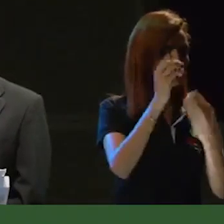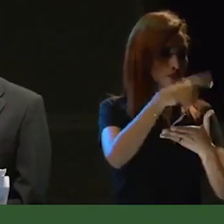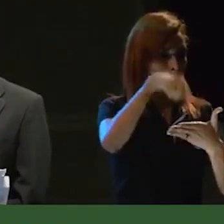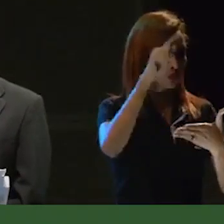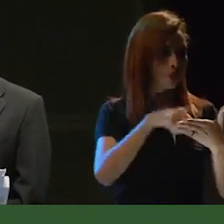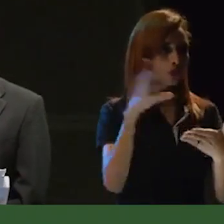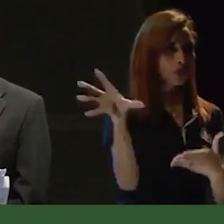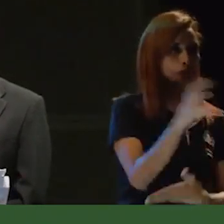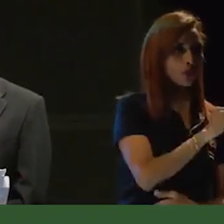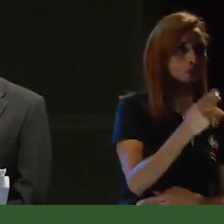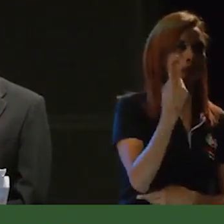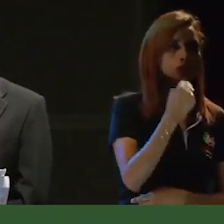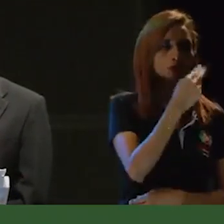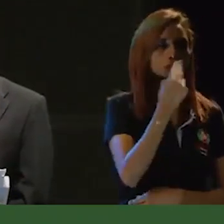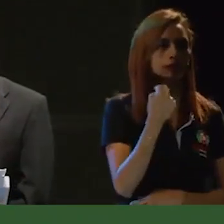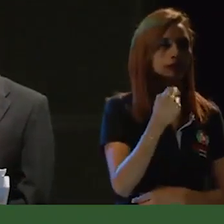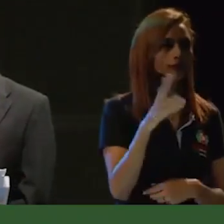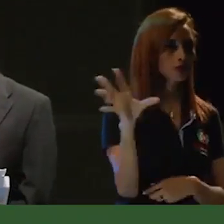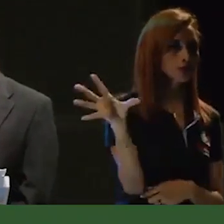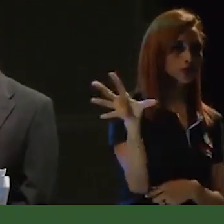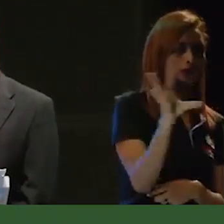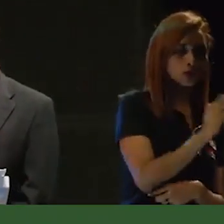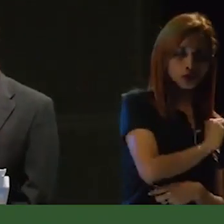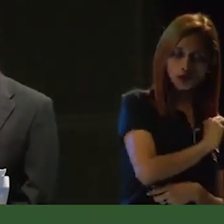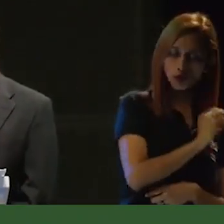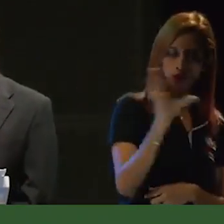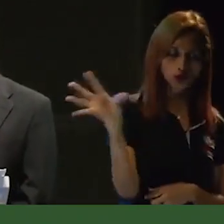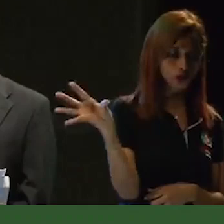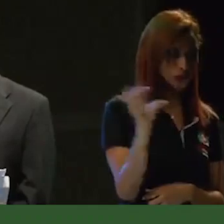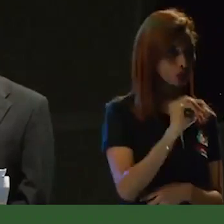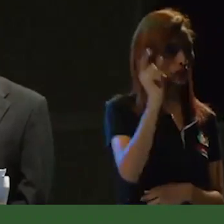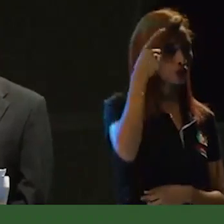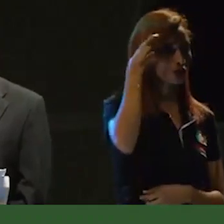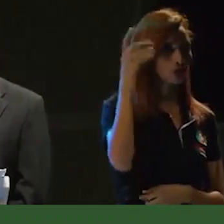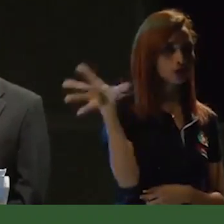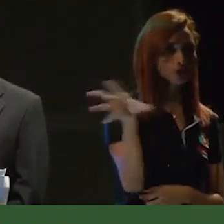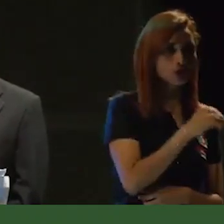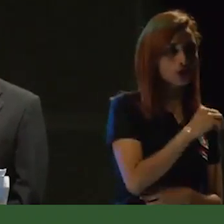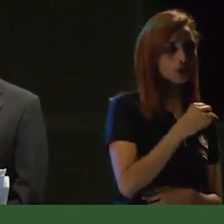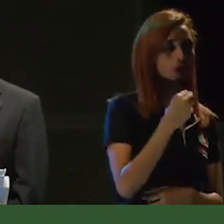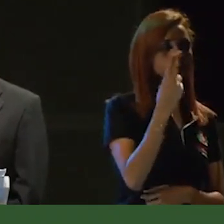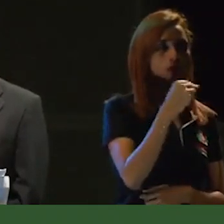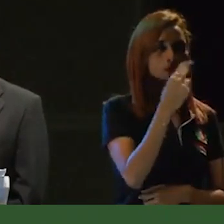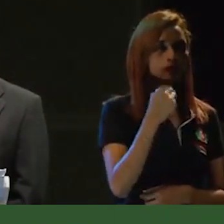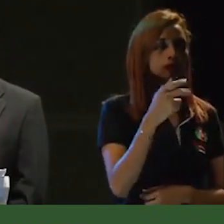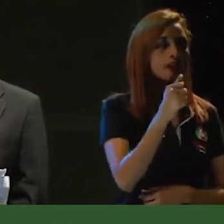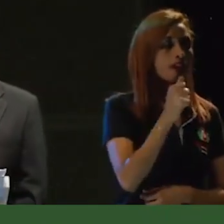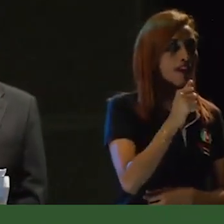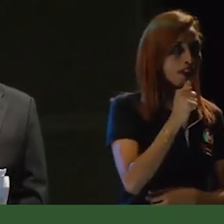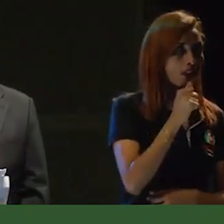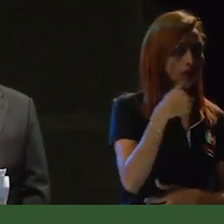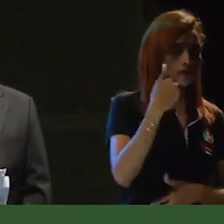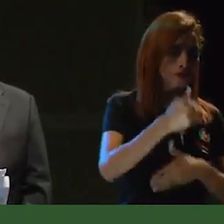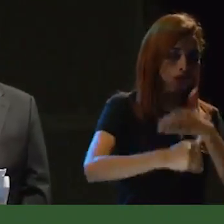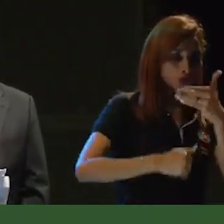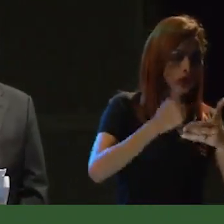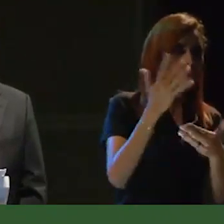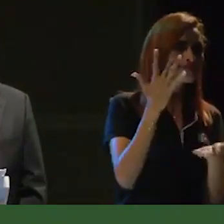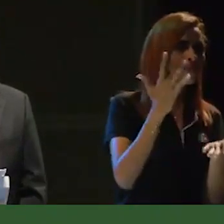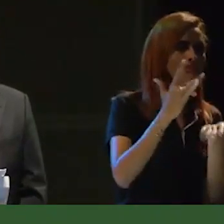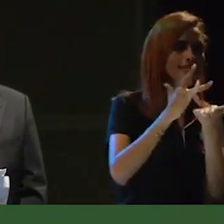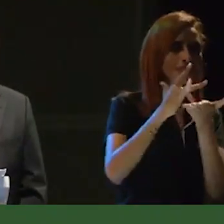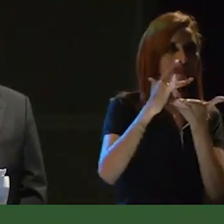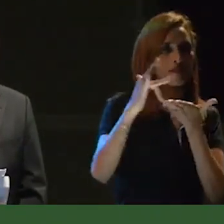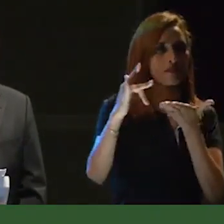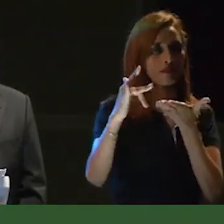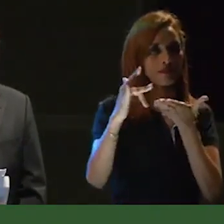comprometemos todas las instancias del departamento para tener agua y de hacer un proceso de descontaminación de las